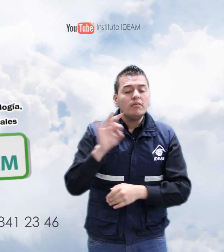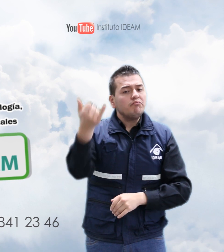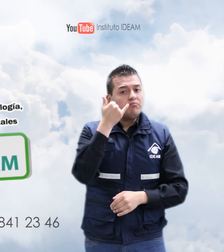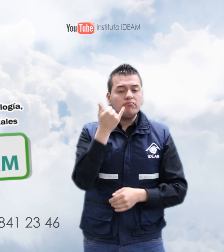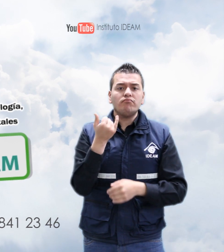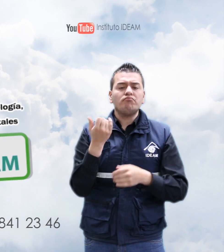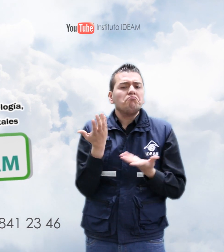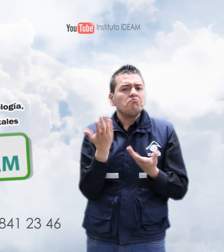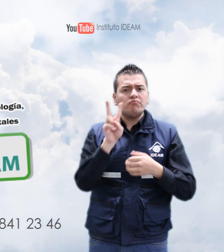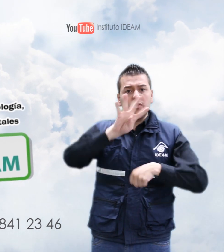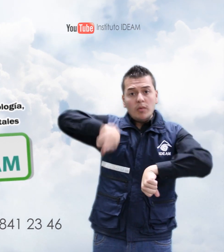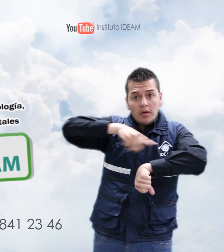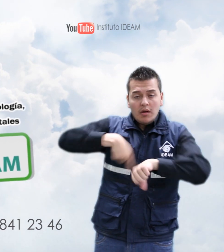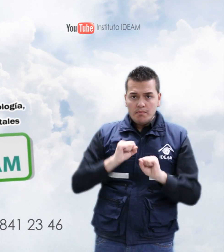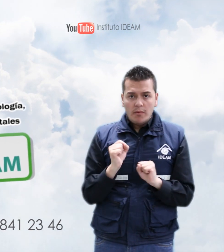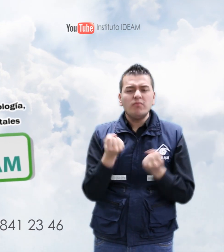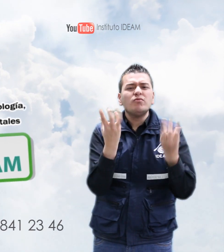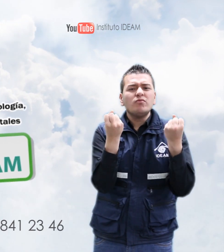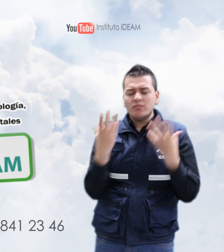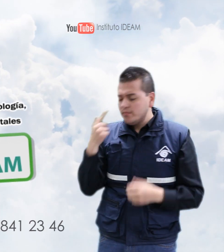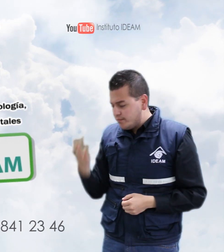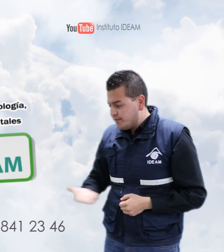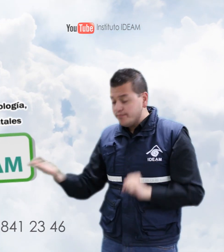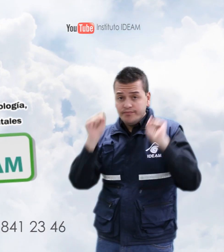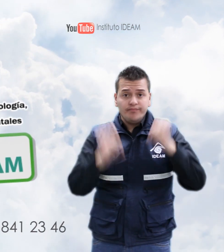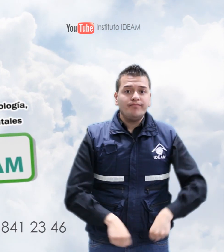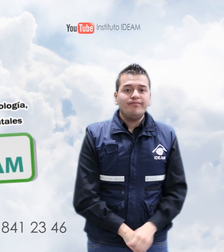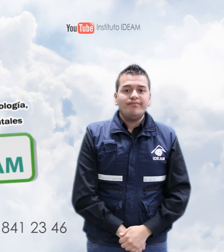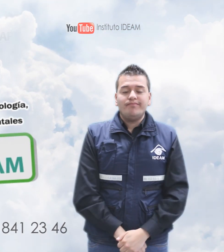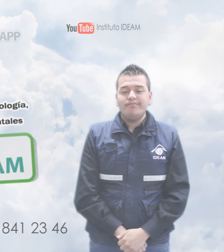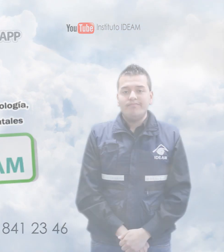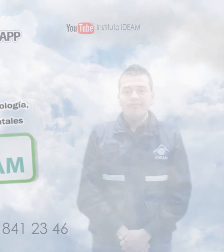comuniquen las 24 horas en Bogotá a los teléfonos que aparecen en pantalla.